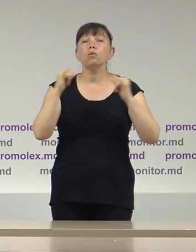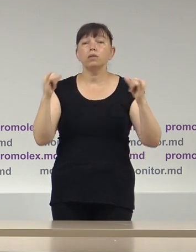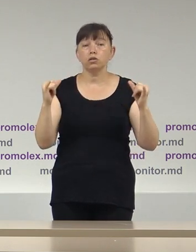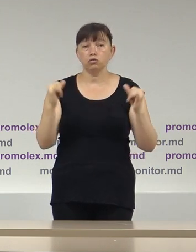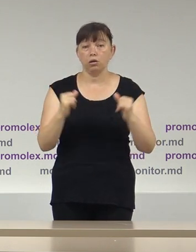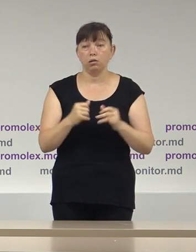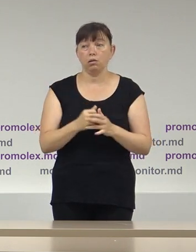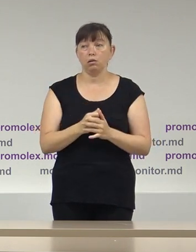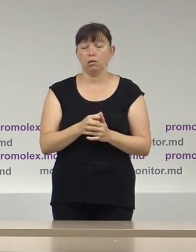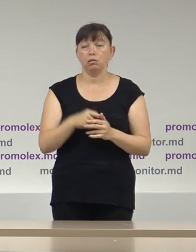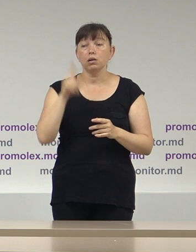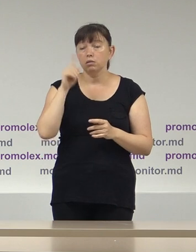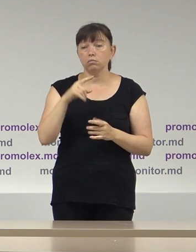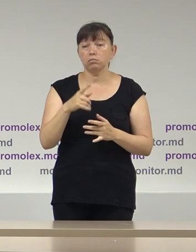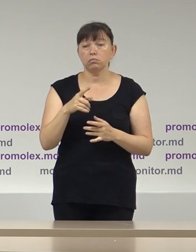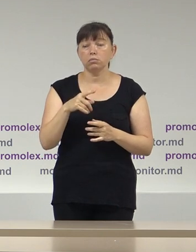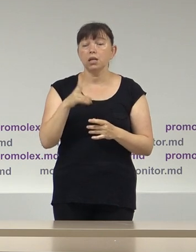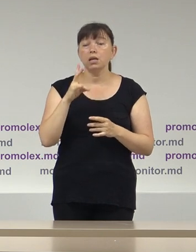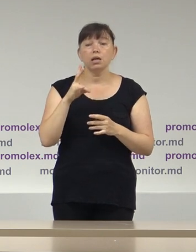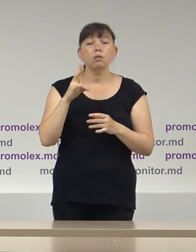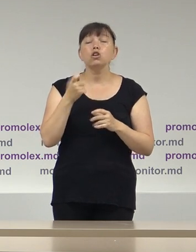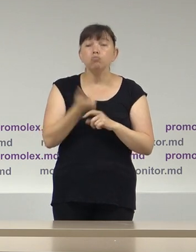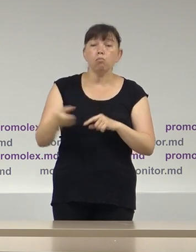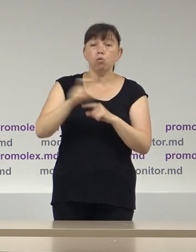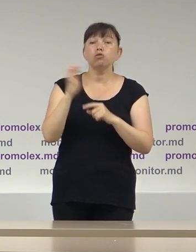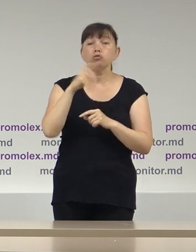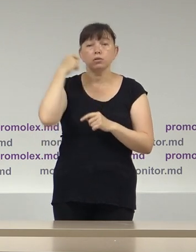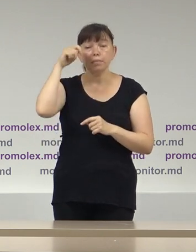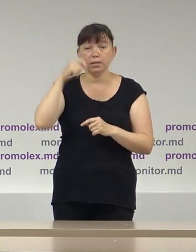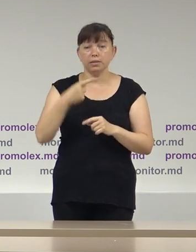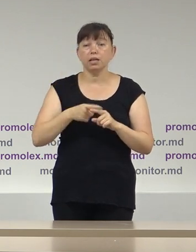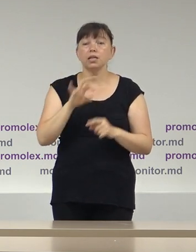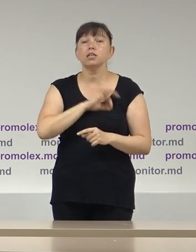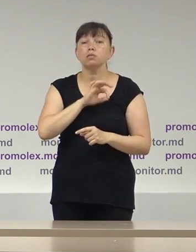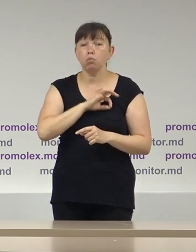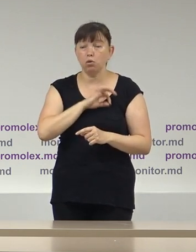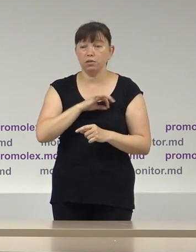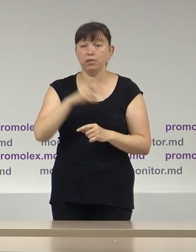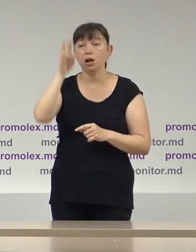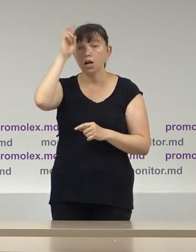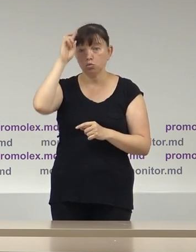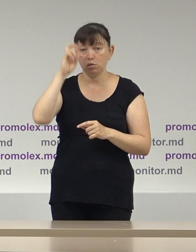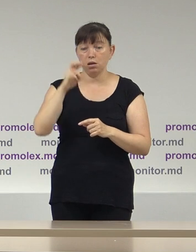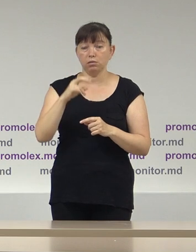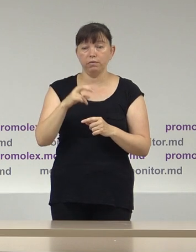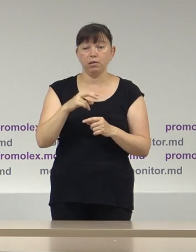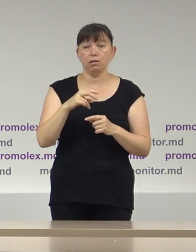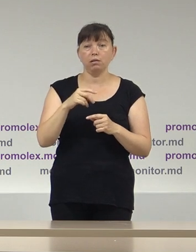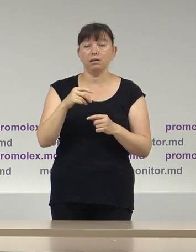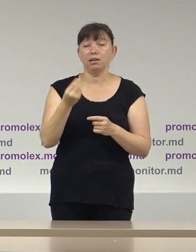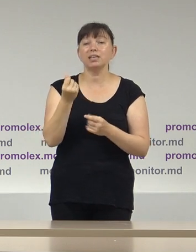o exponențială, chiar mai mult decât în alegerile prezidențiale, a cazurilor de utilizare a resurselor administrativă în campanie electorală.